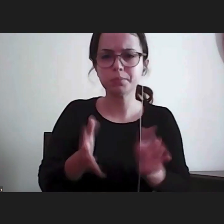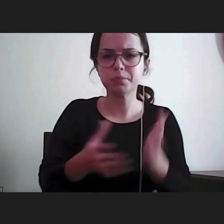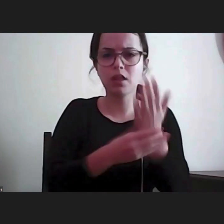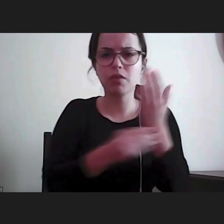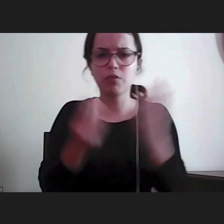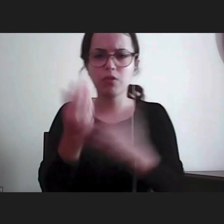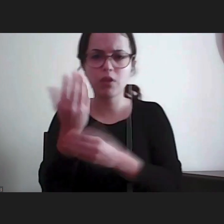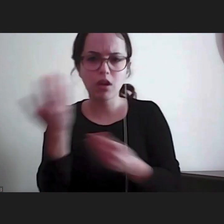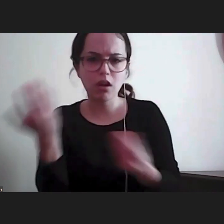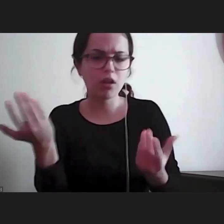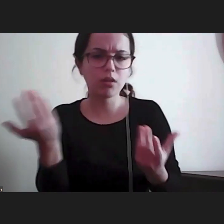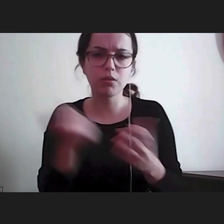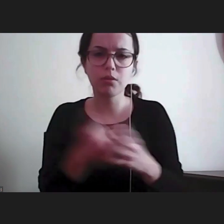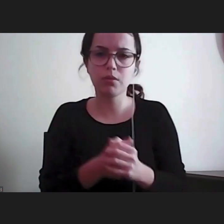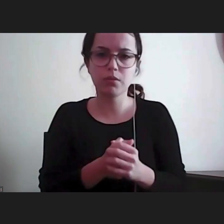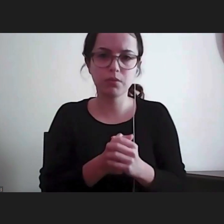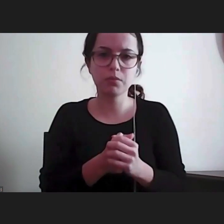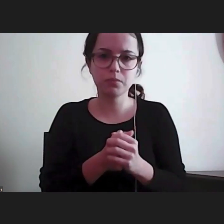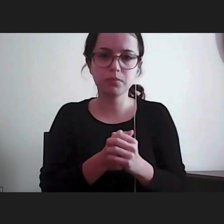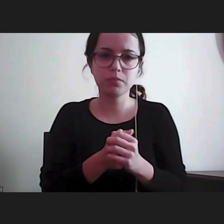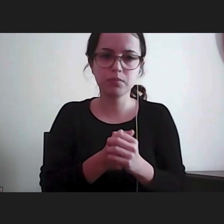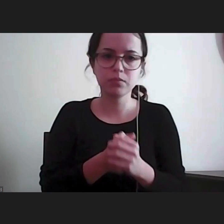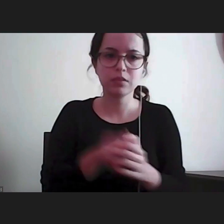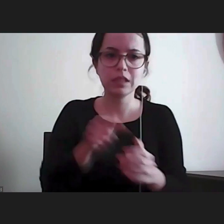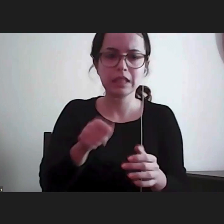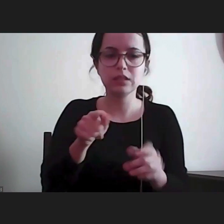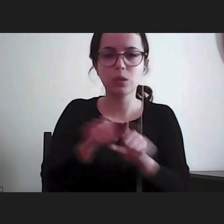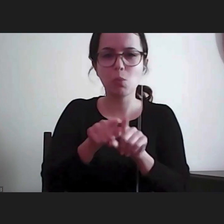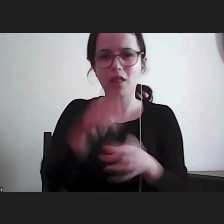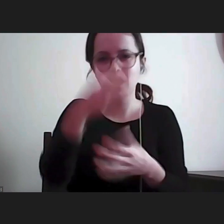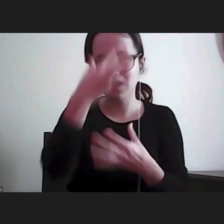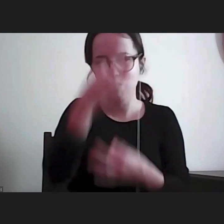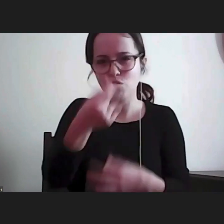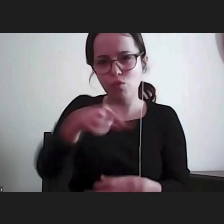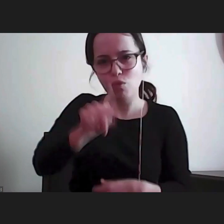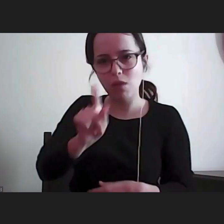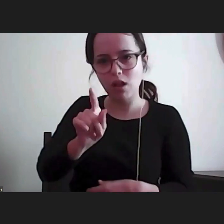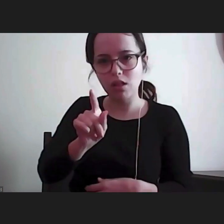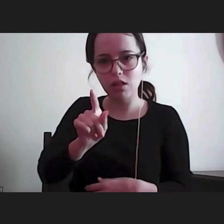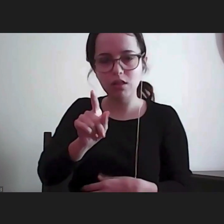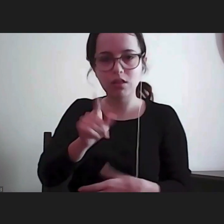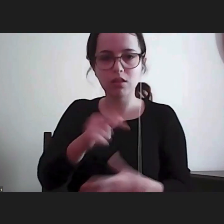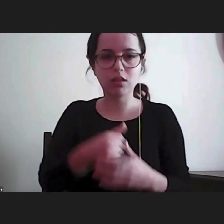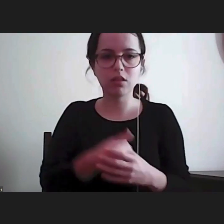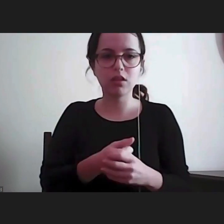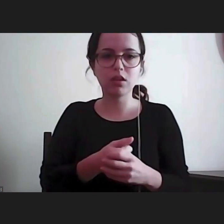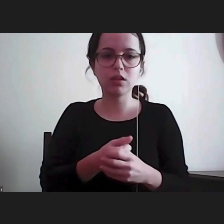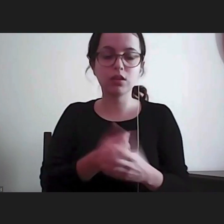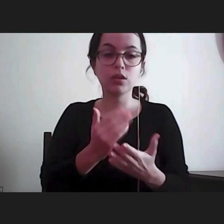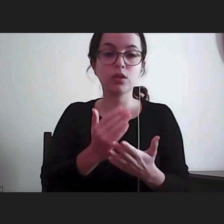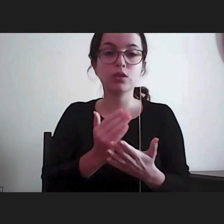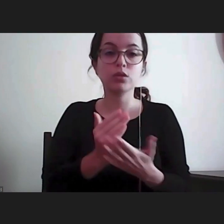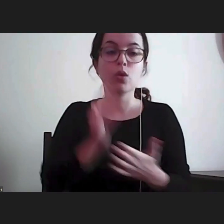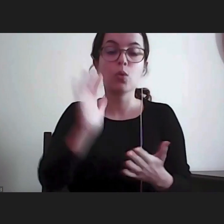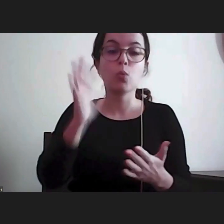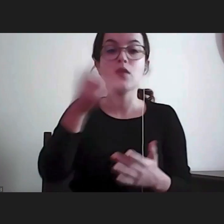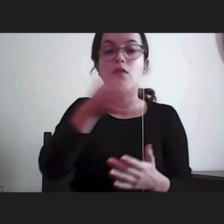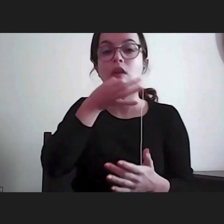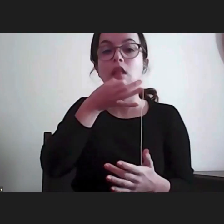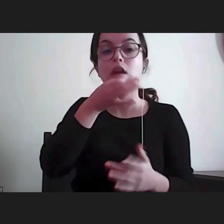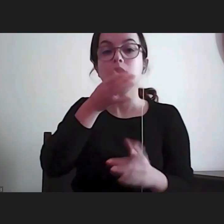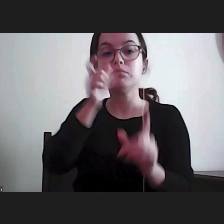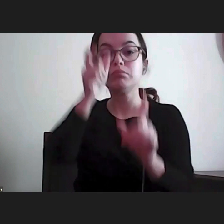enfim. E, portanto, há esta informalidade também na forma, não só das pessoas, se dirigirem ao Provedor, mas de como o